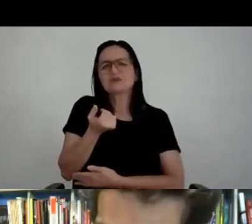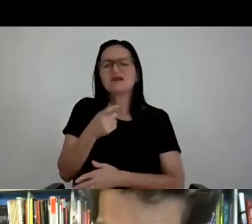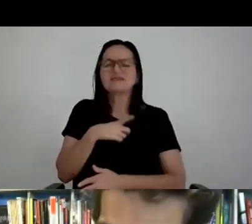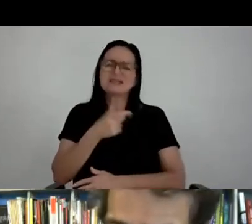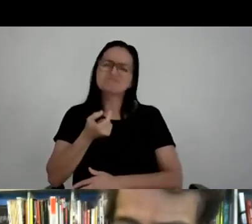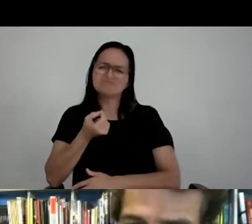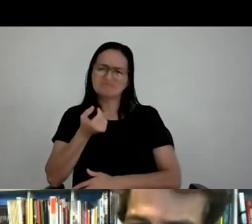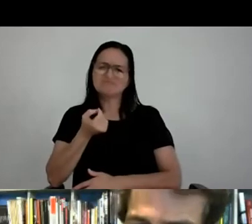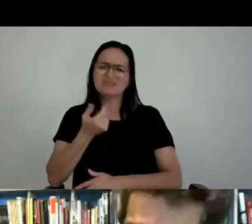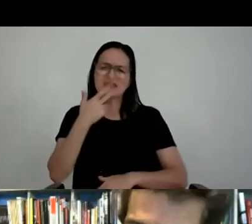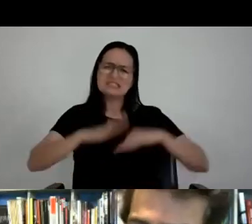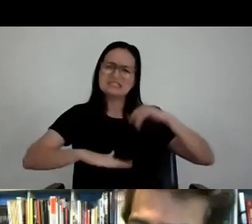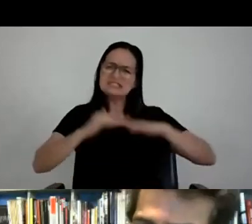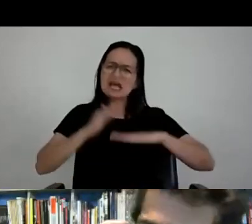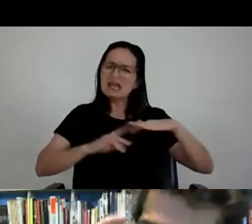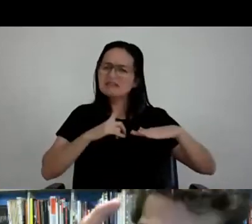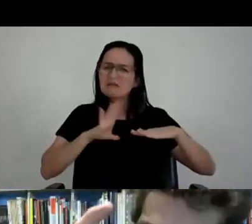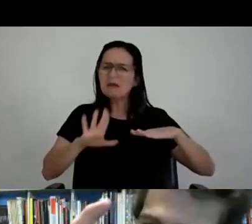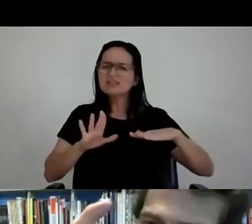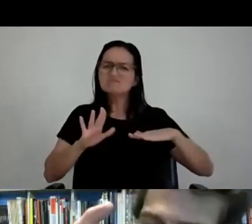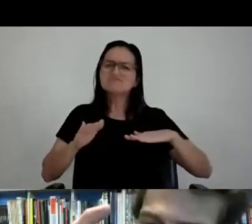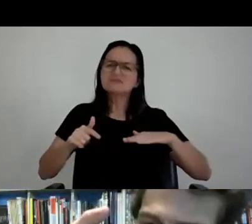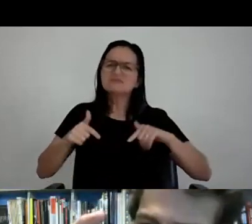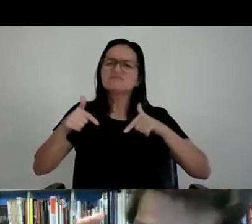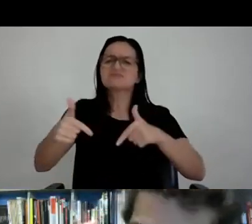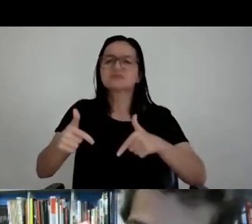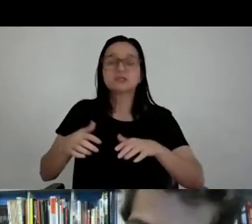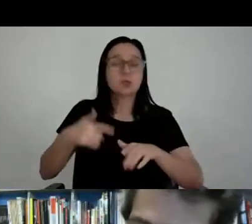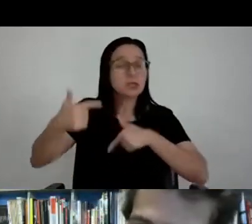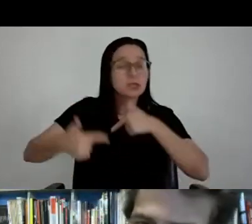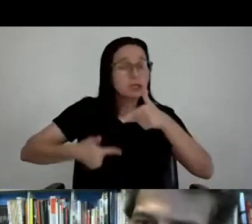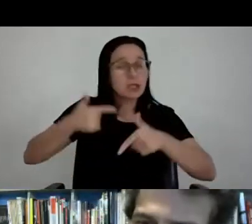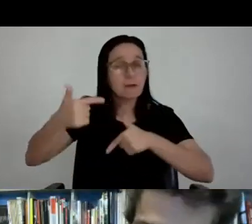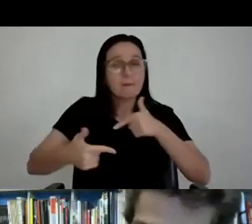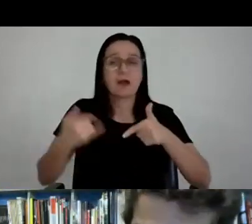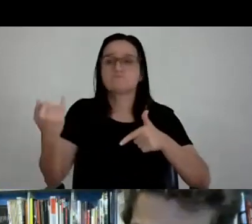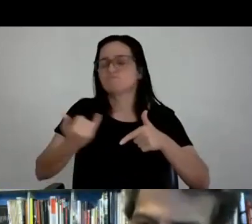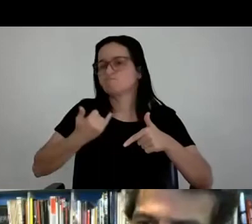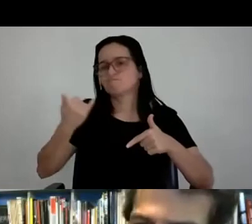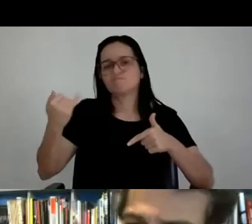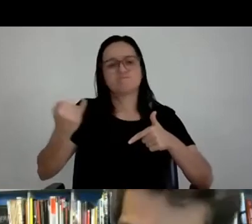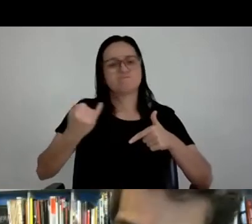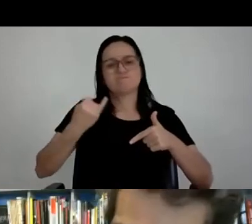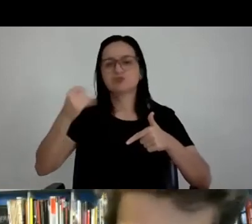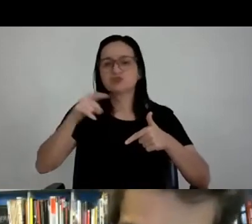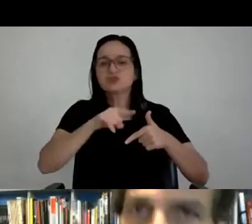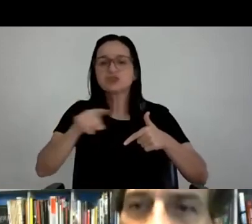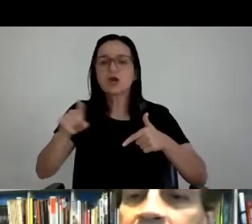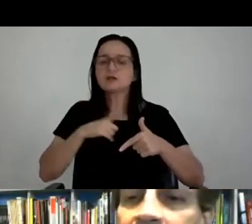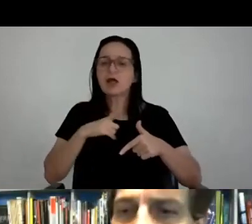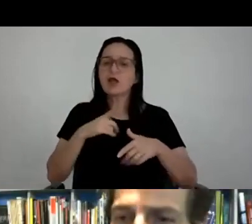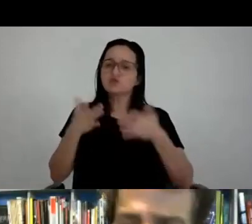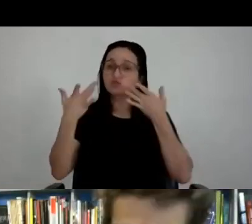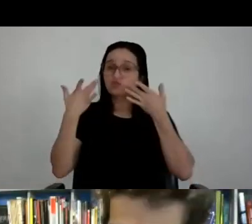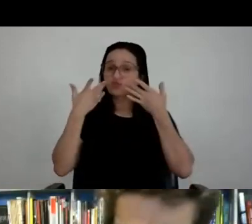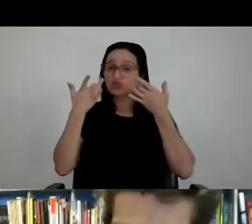talentoso não dar certo, o talento é um detalhe, o trabalho é isso, entendeu? O trabalho vale muito, então eu tenho certeza que eu, quando fiz teatro, não era um